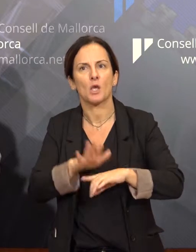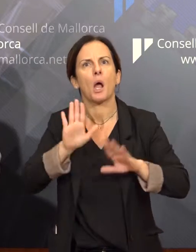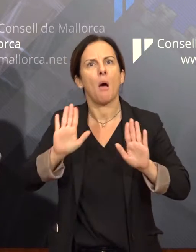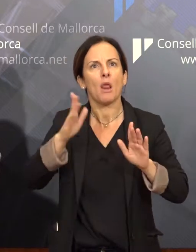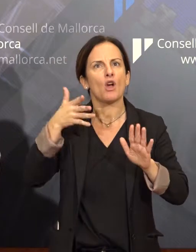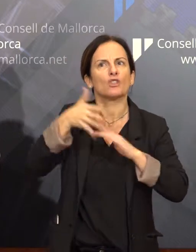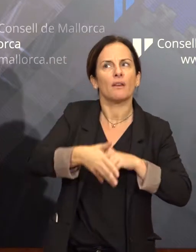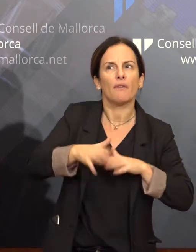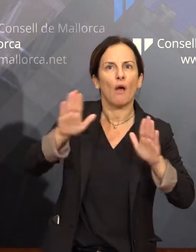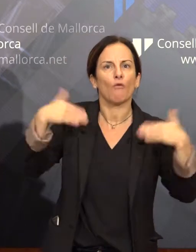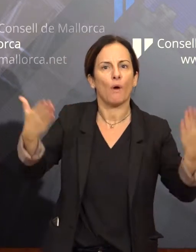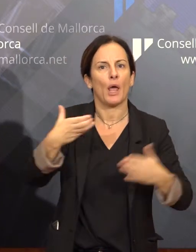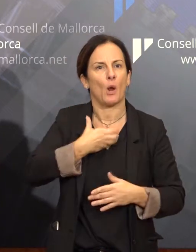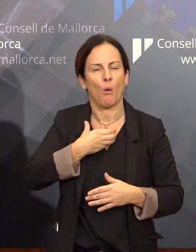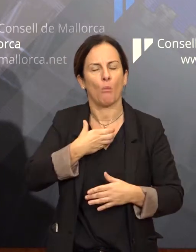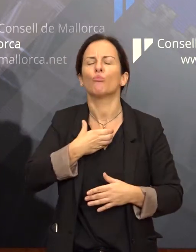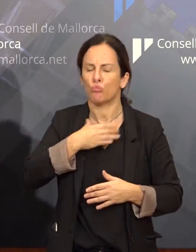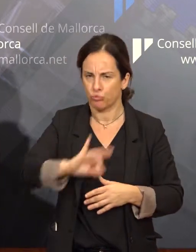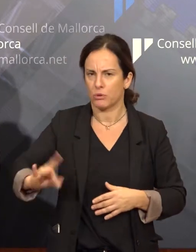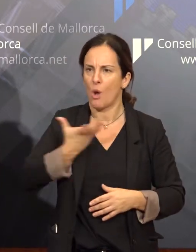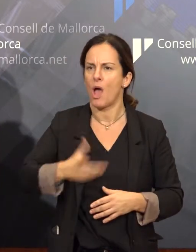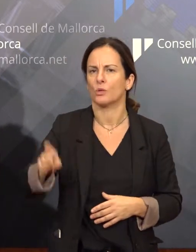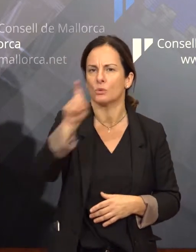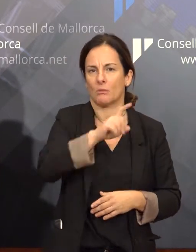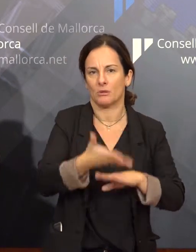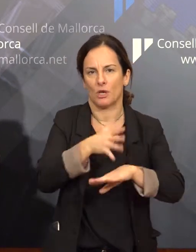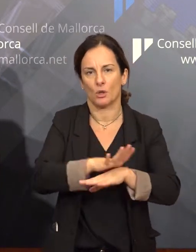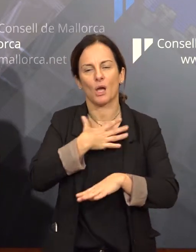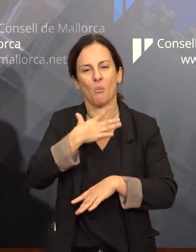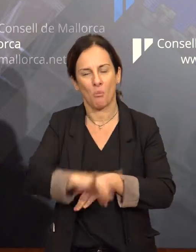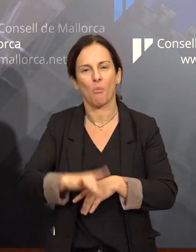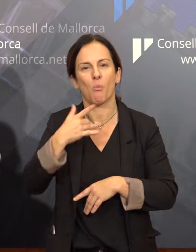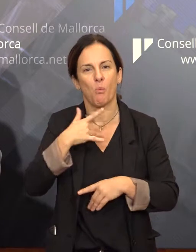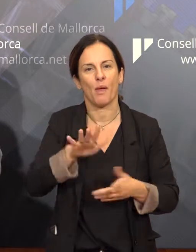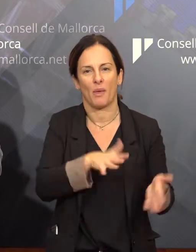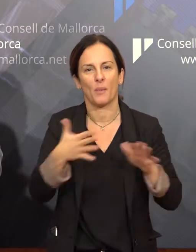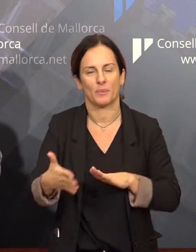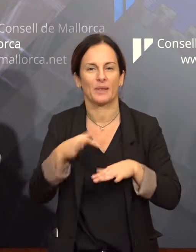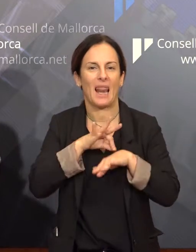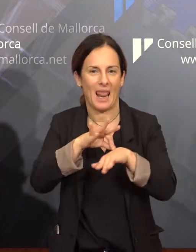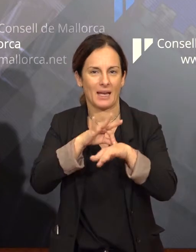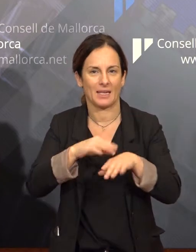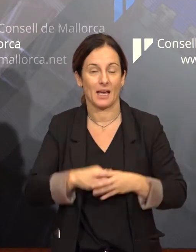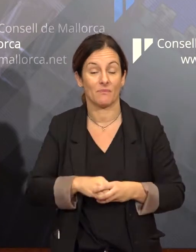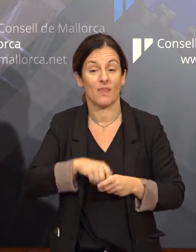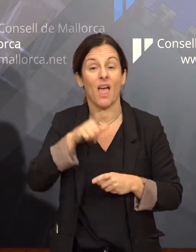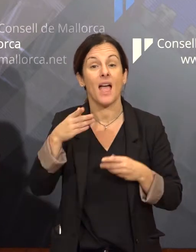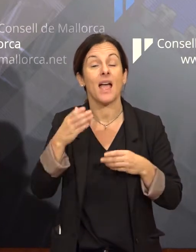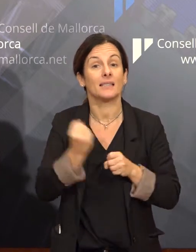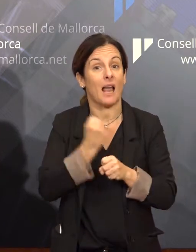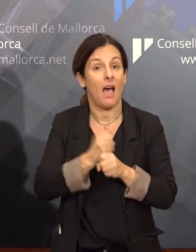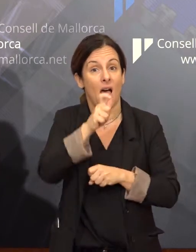ús a tots els ajuntaments de Mallorca. I la gent que fa feina dins d'aquestes administracions també podrà, evidentment,